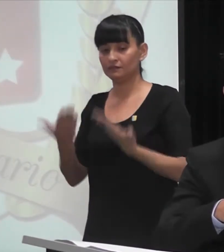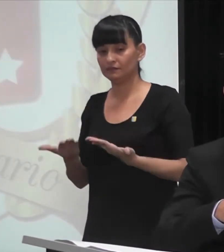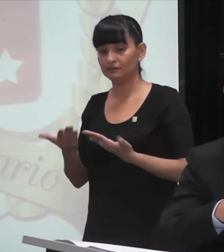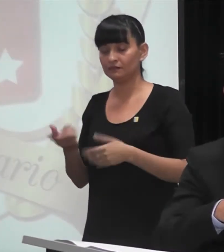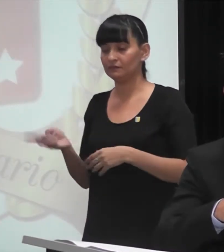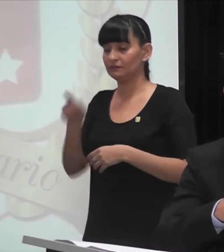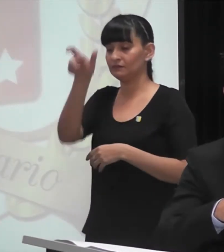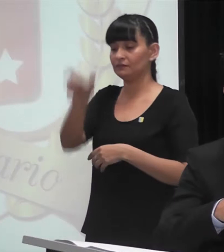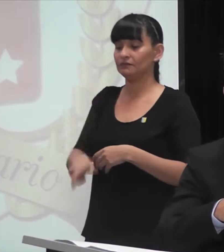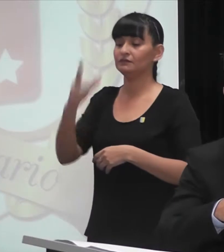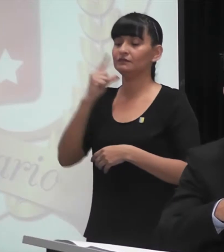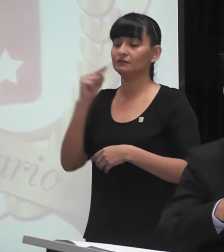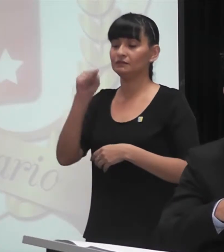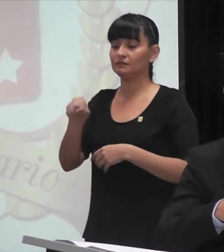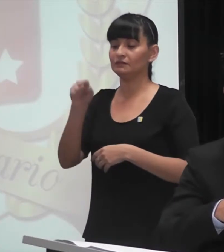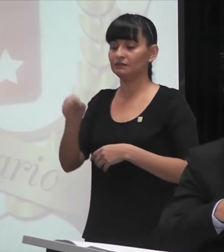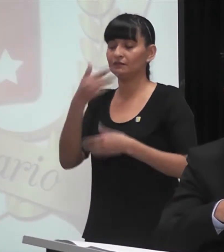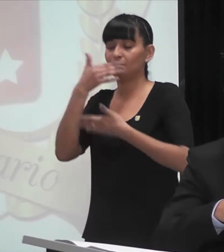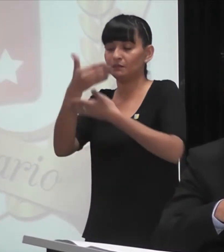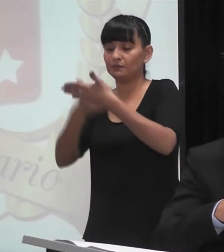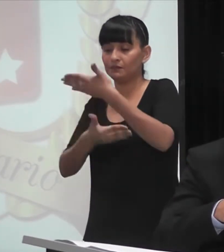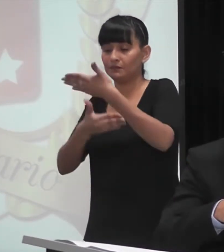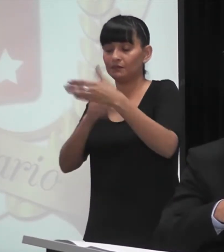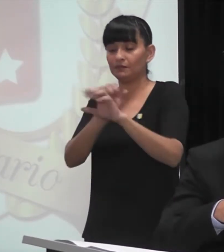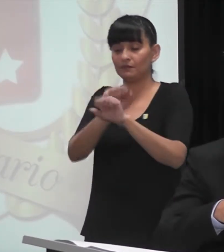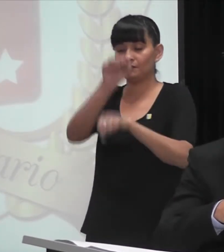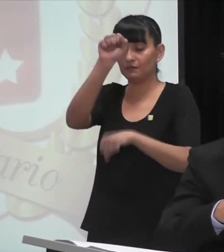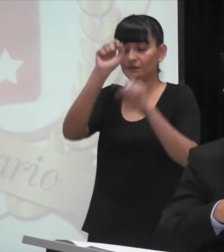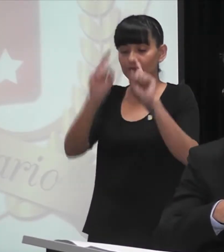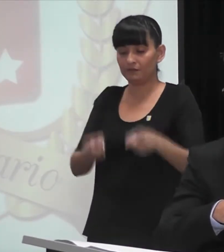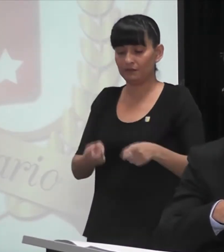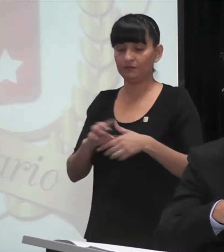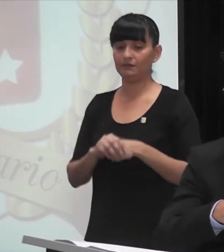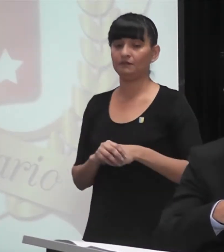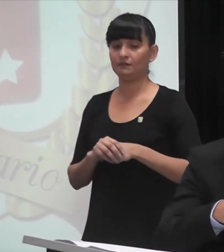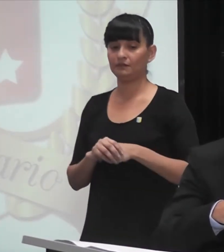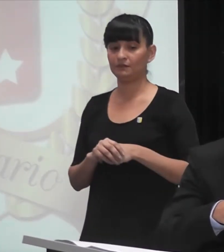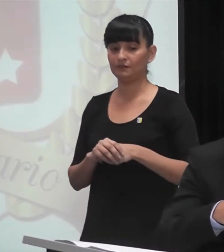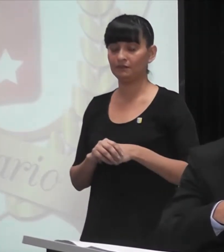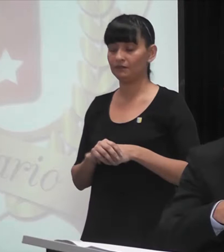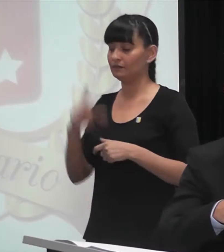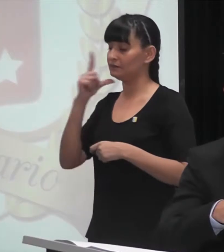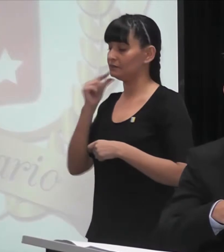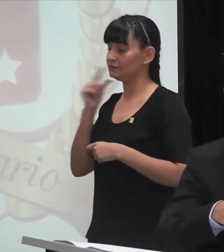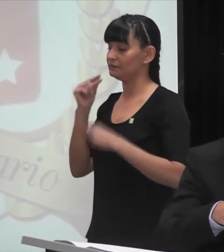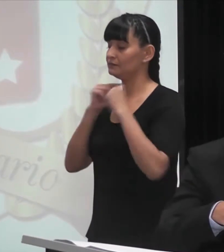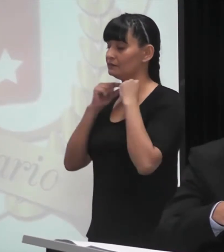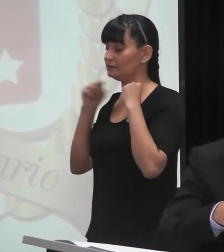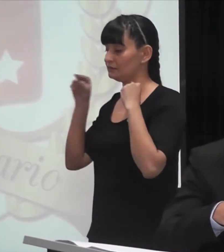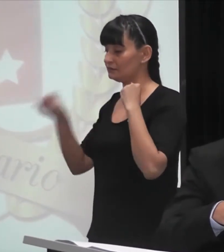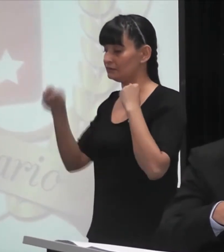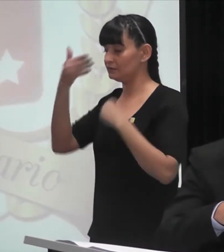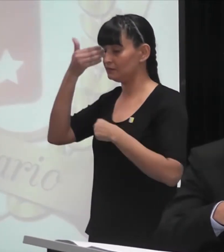Juracet no sería profesor. El padre Mustaquio, ausente por